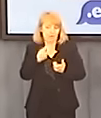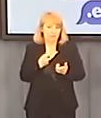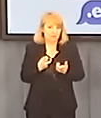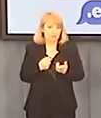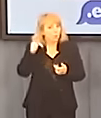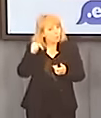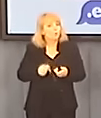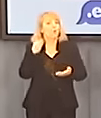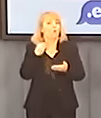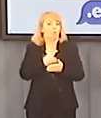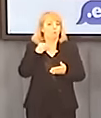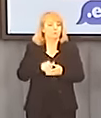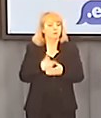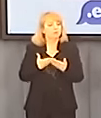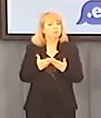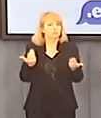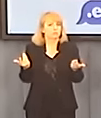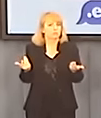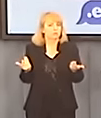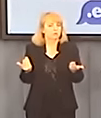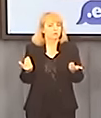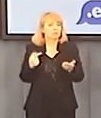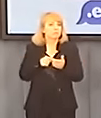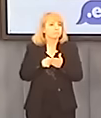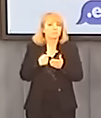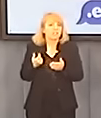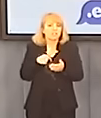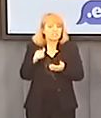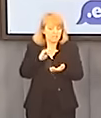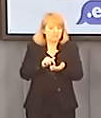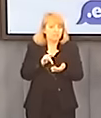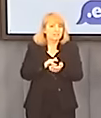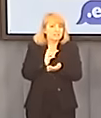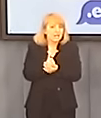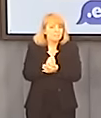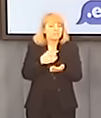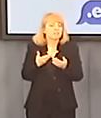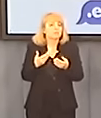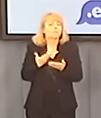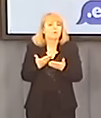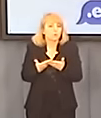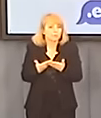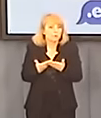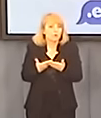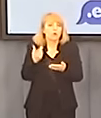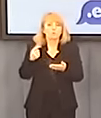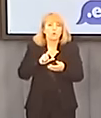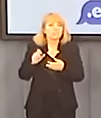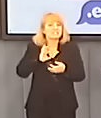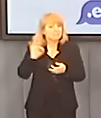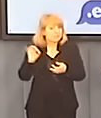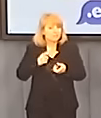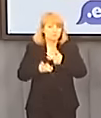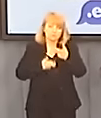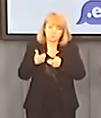takiego procedowania i takich zapisów legislacyjnych. No chyba tylko dlatego, aby wyłącznymi prosumentami w